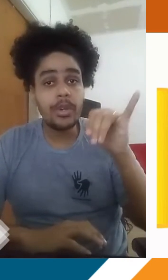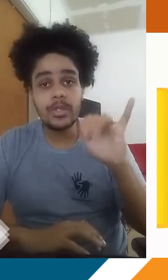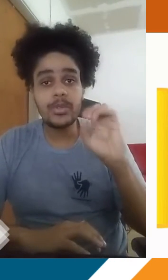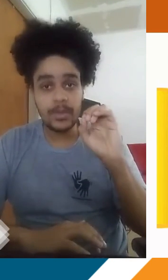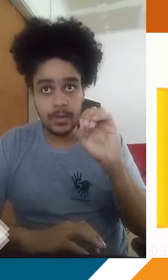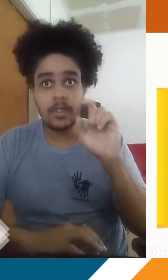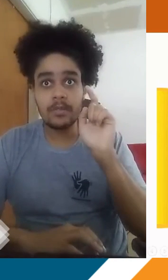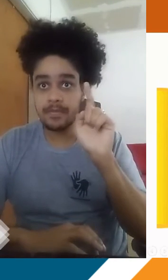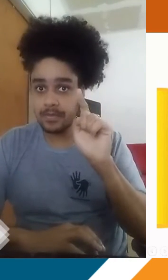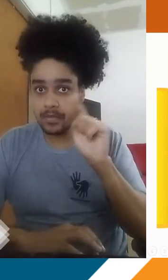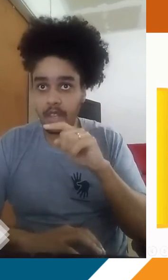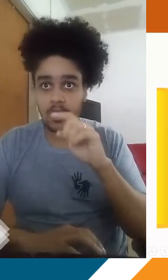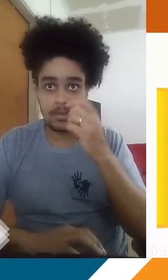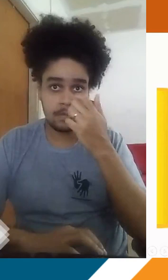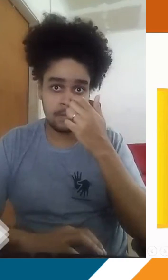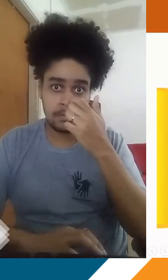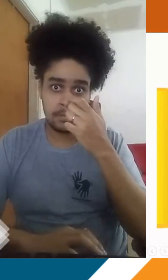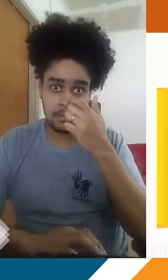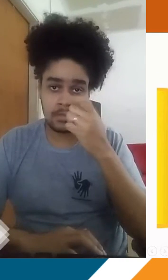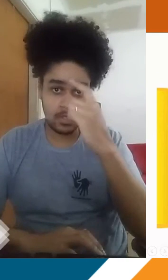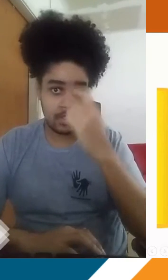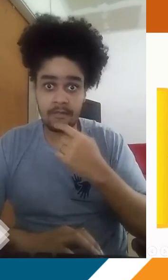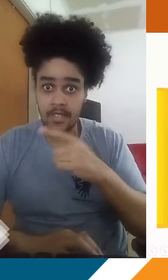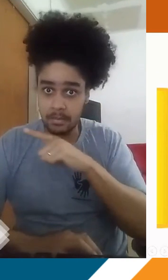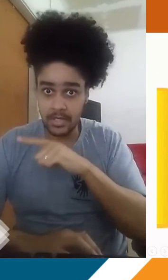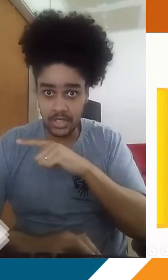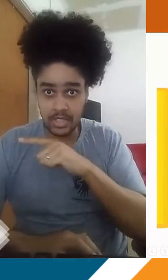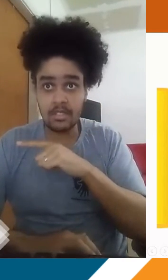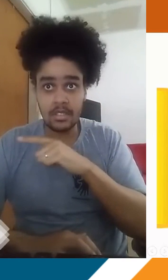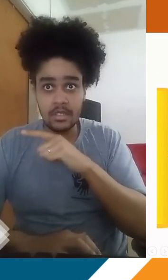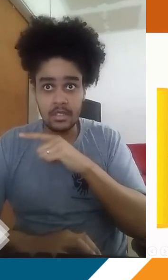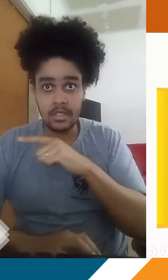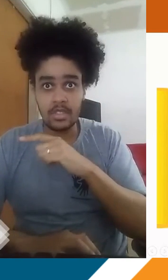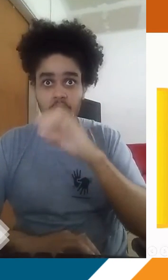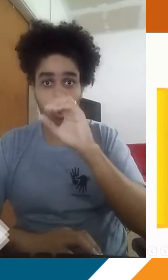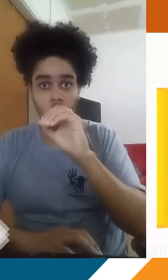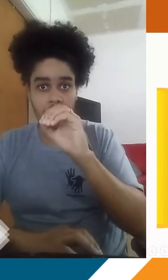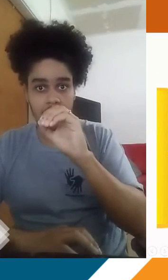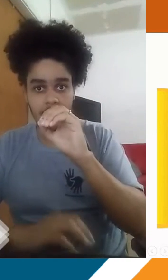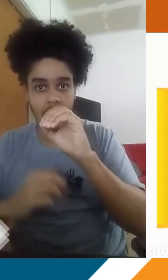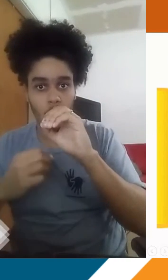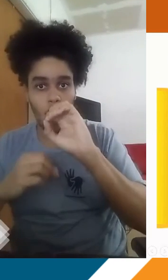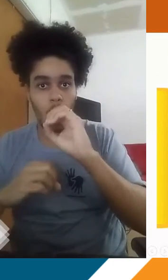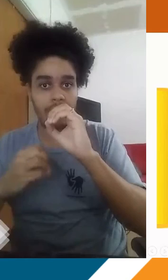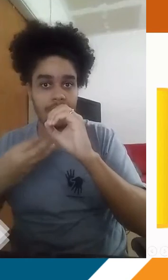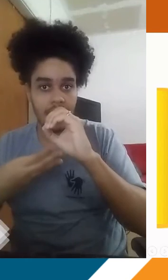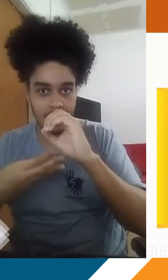ozônio, né? Que é representado aqui por essa molécula de O3. Qual